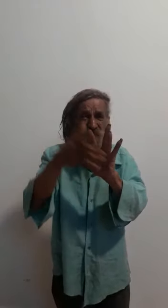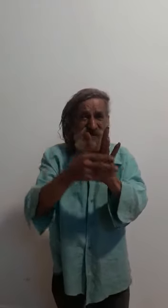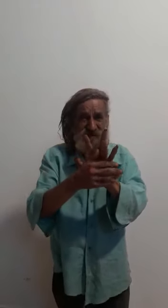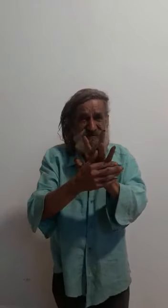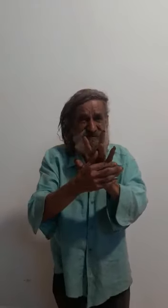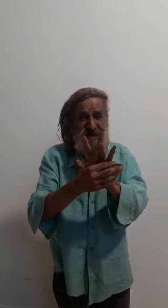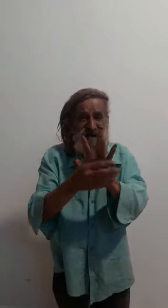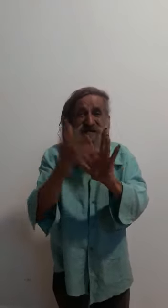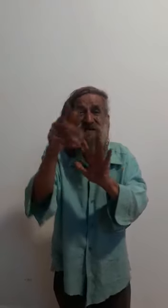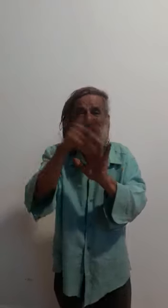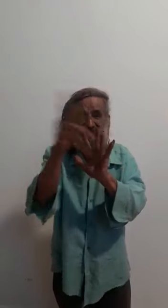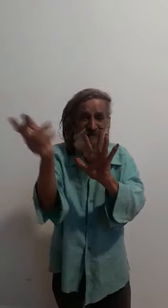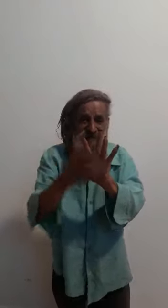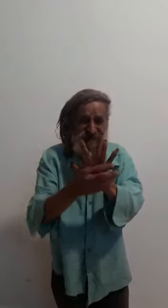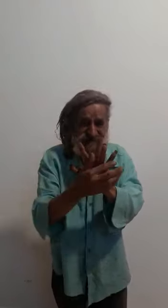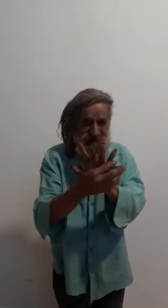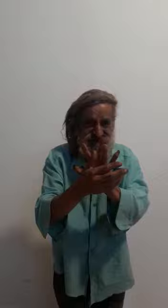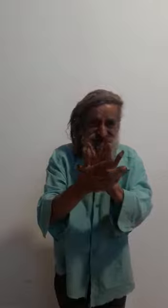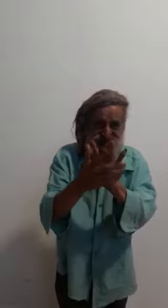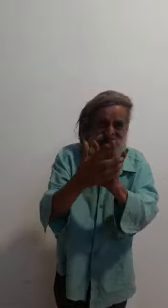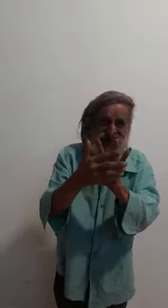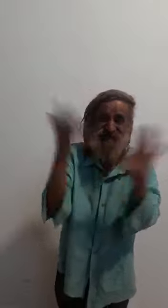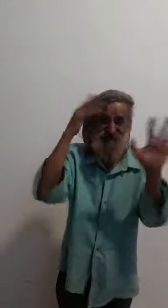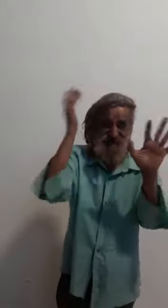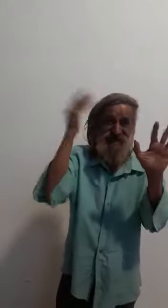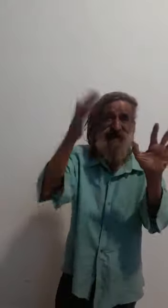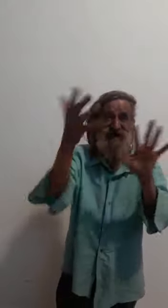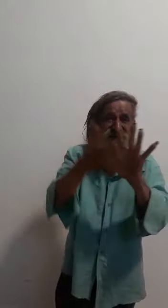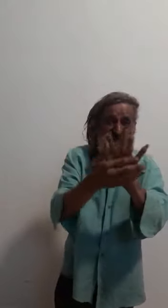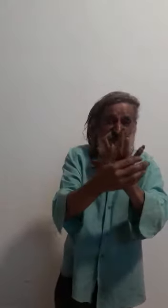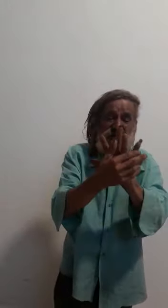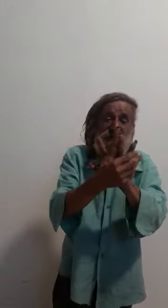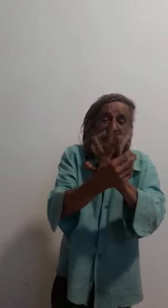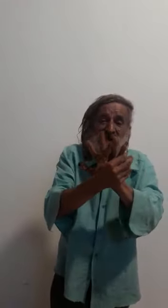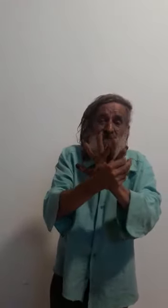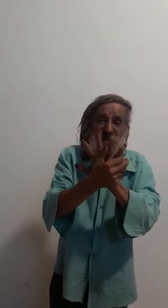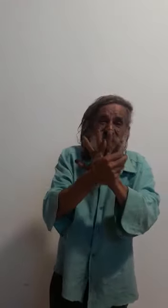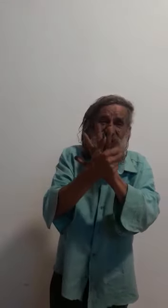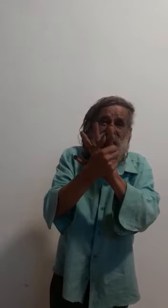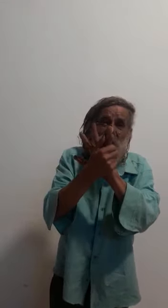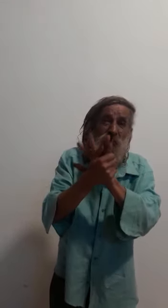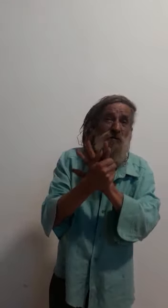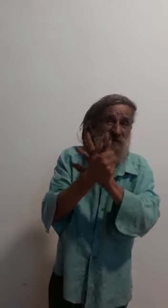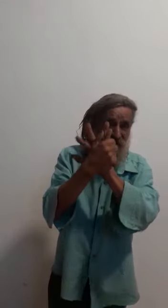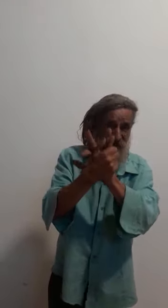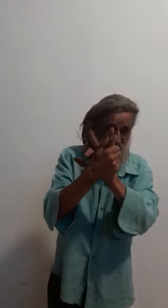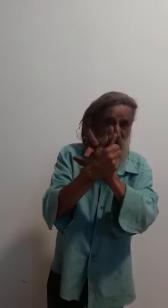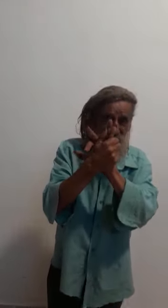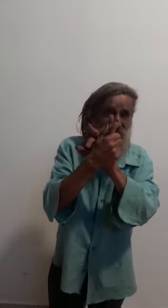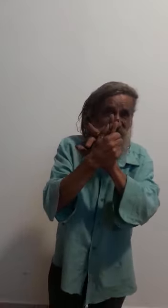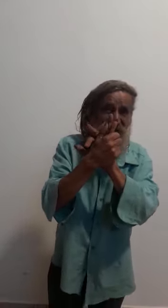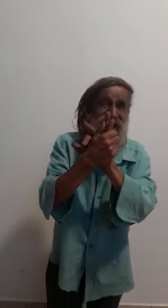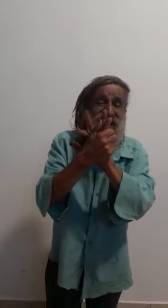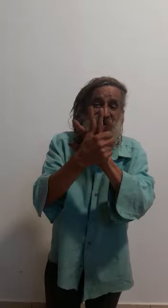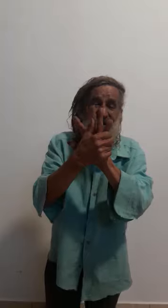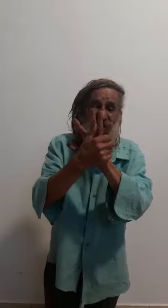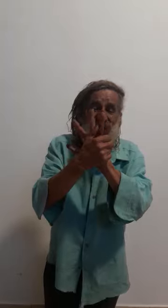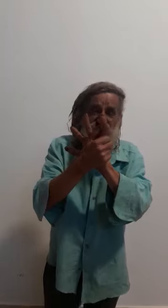French, em inglês é o francês, aí eu gaguejo é a primeira roda redonda que vai